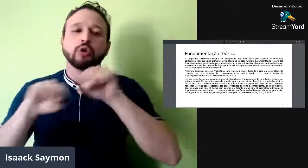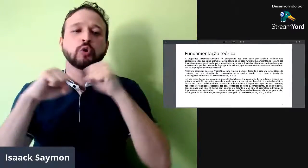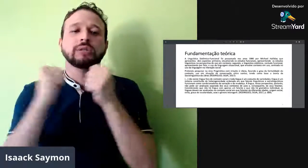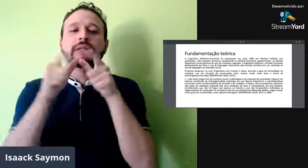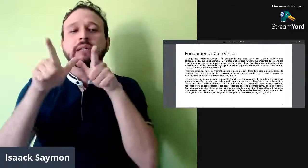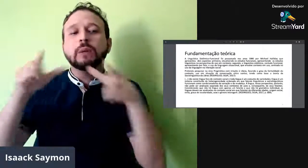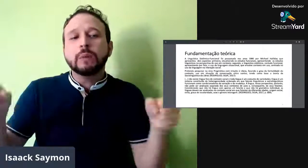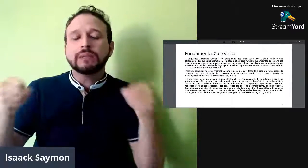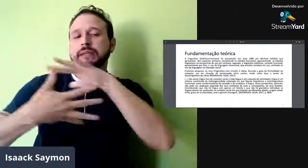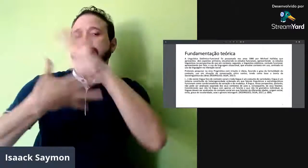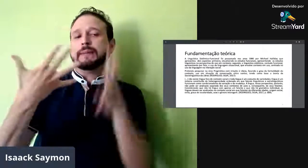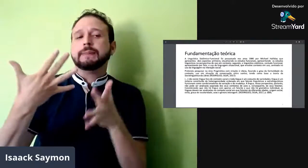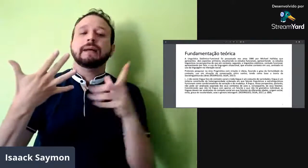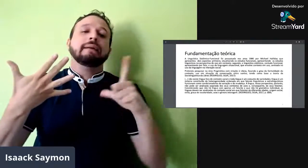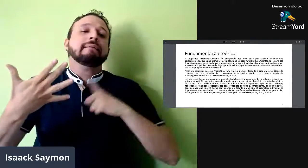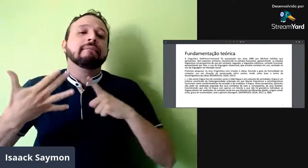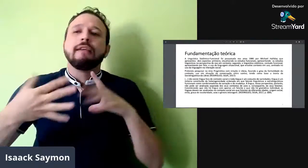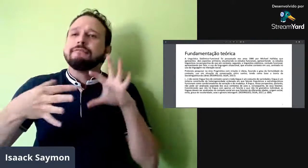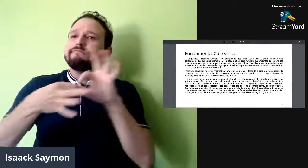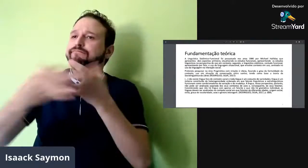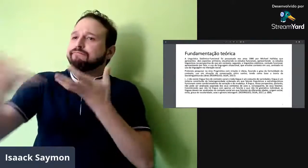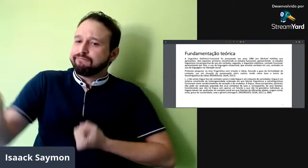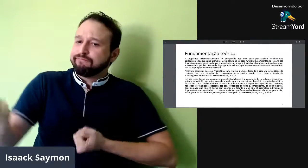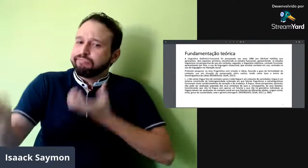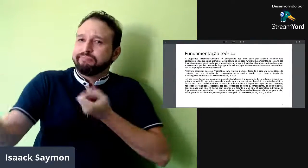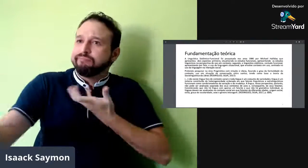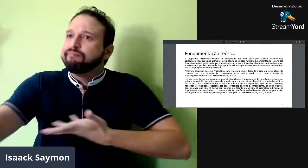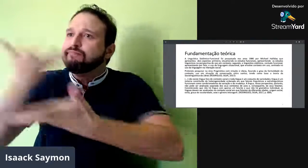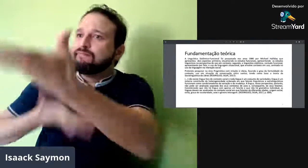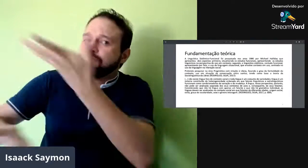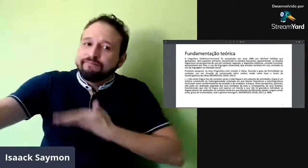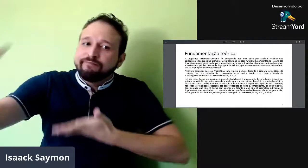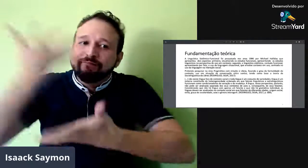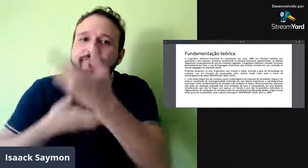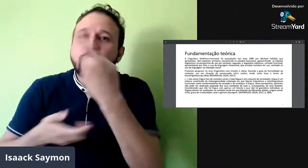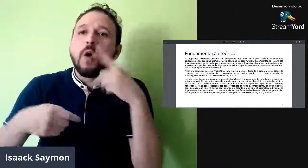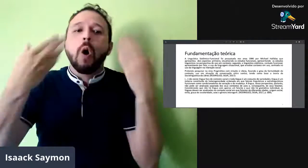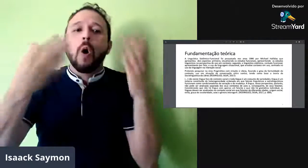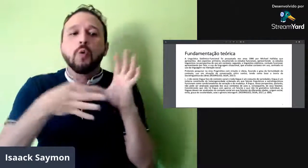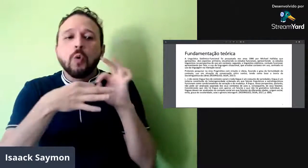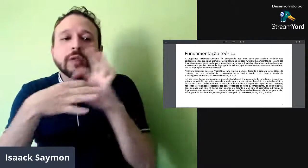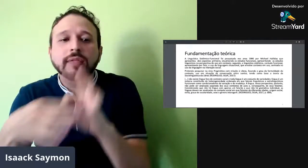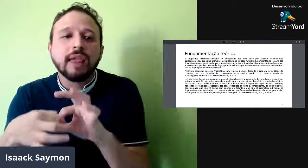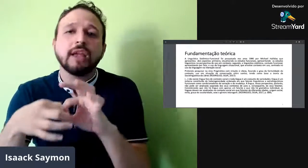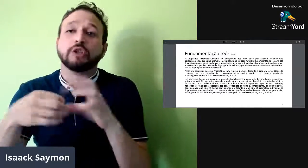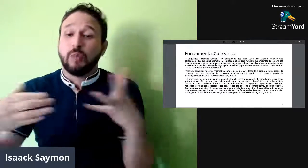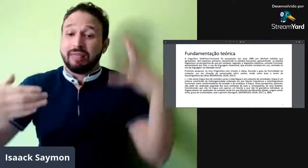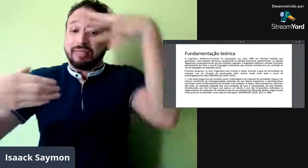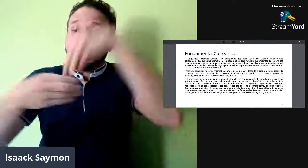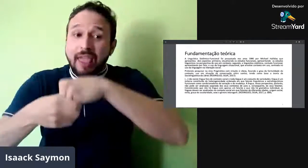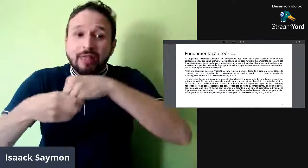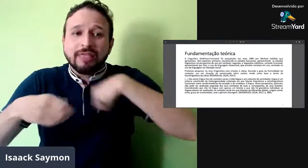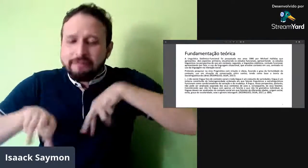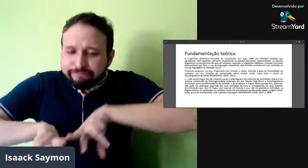gostei do que ele explicou sobre como funciona essa sociolinguística na Libras, dentro do